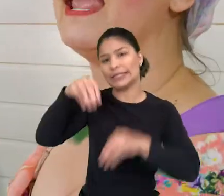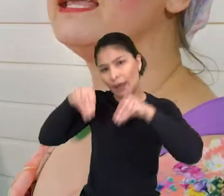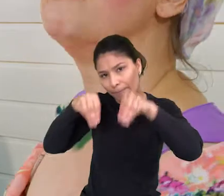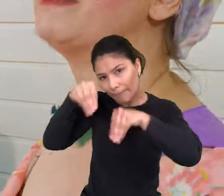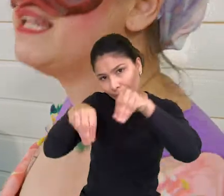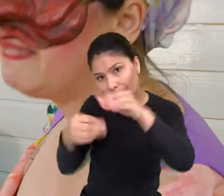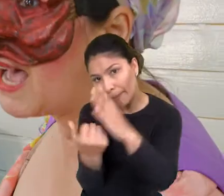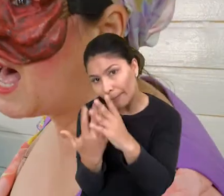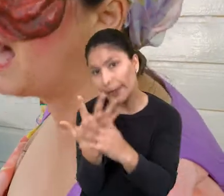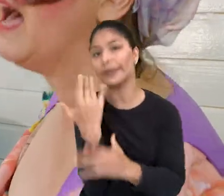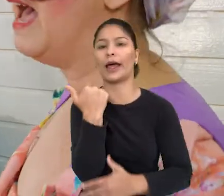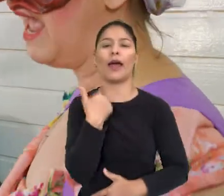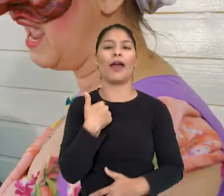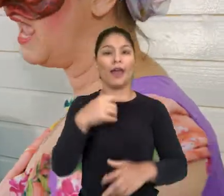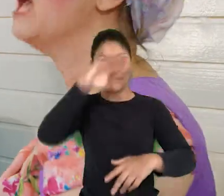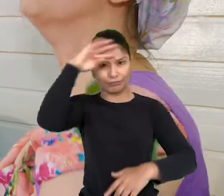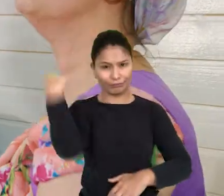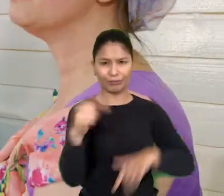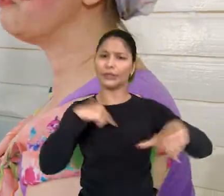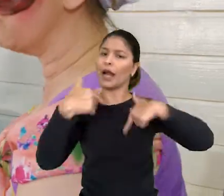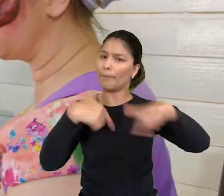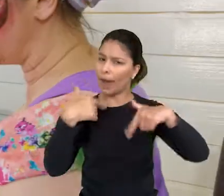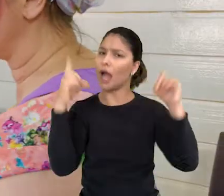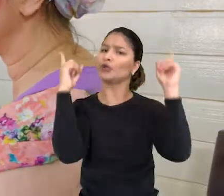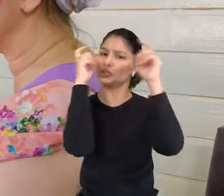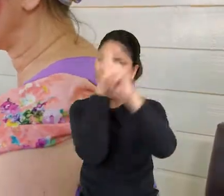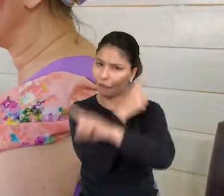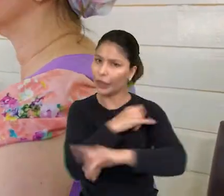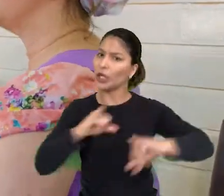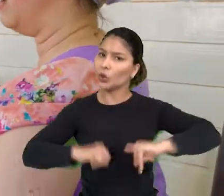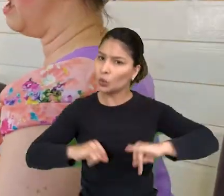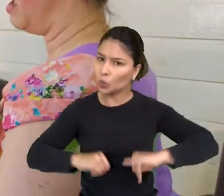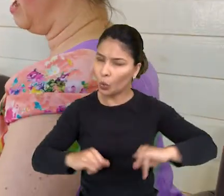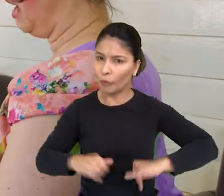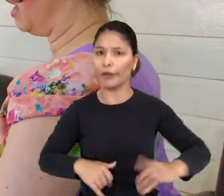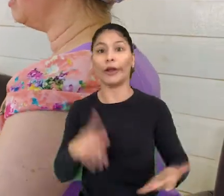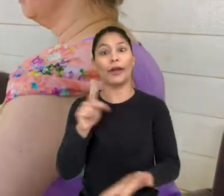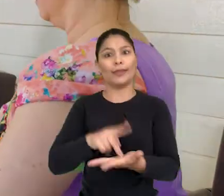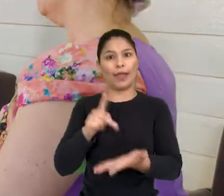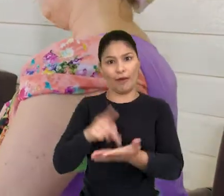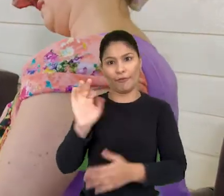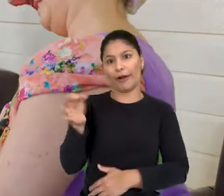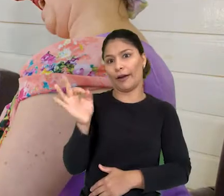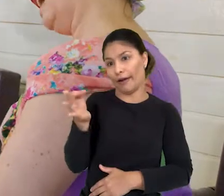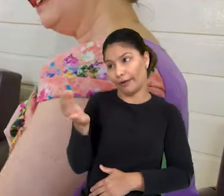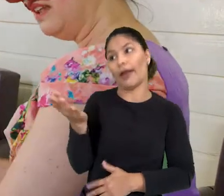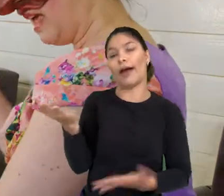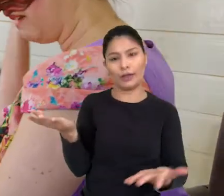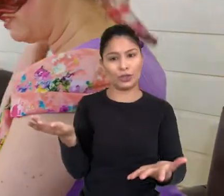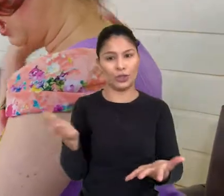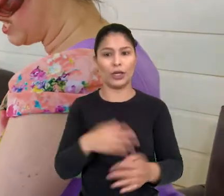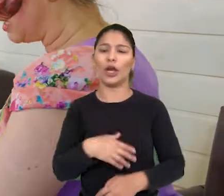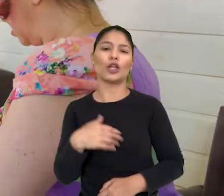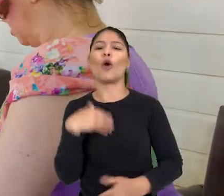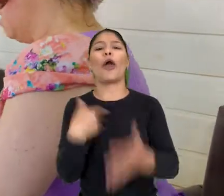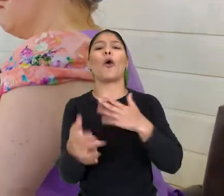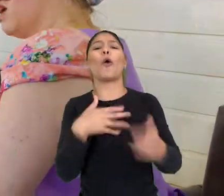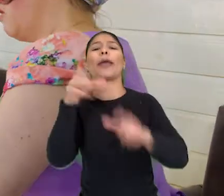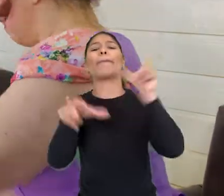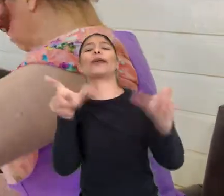tem que plantar. É, o lavouro é bruto. É, na verdade, né, Chesca? Mas não é pra